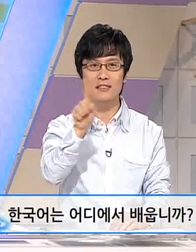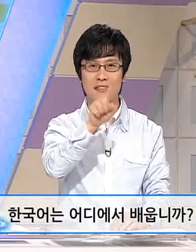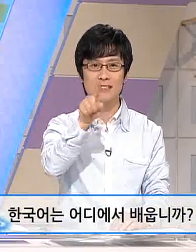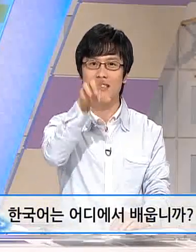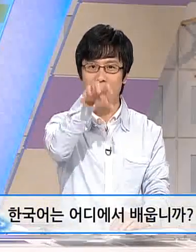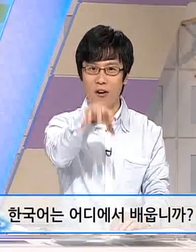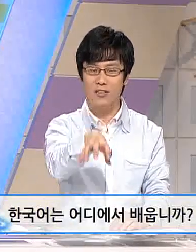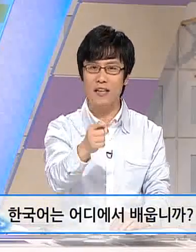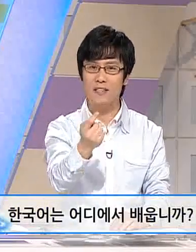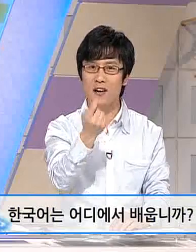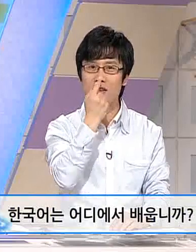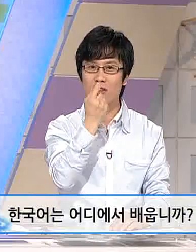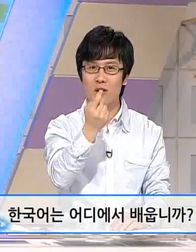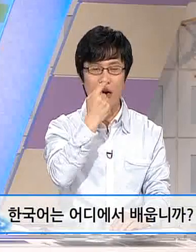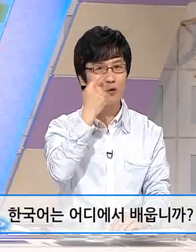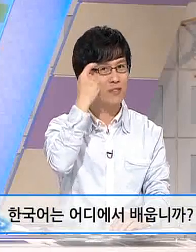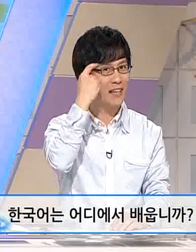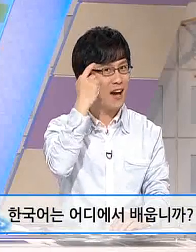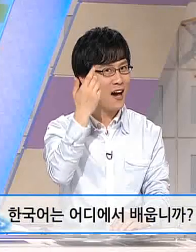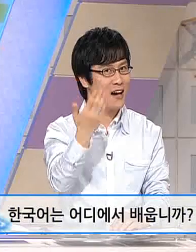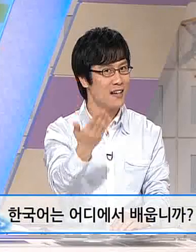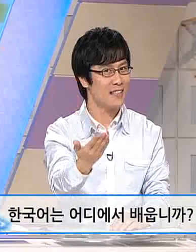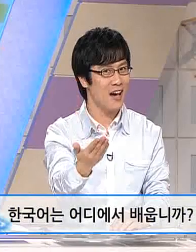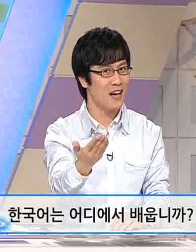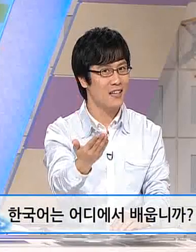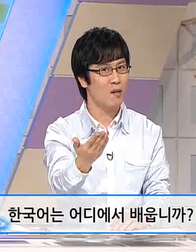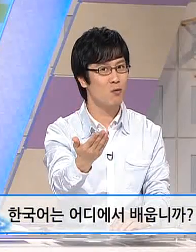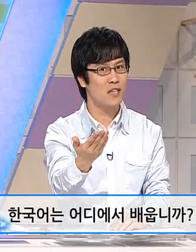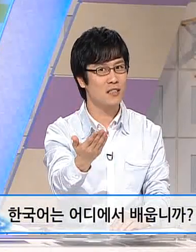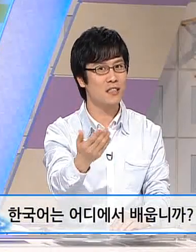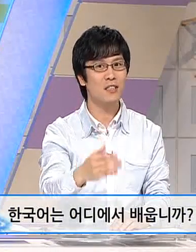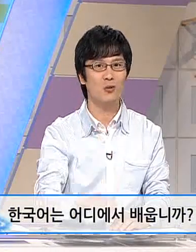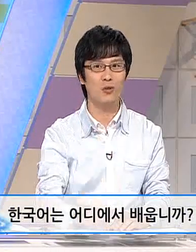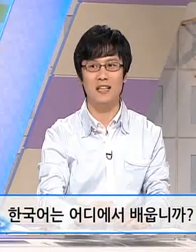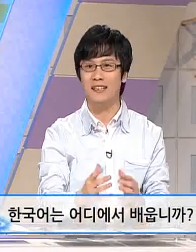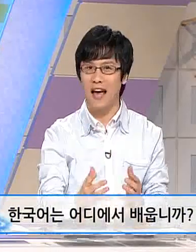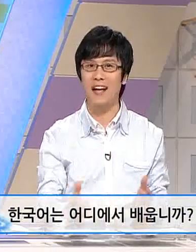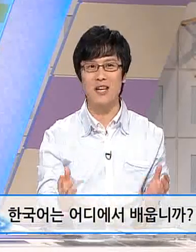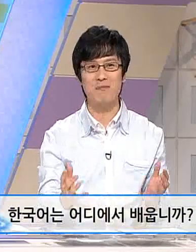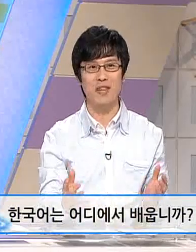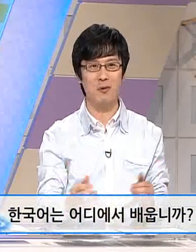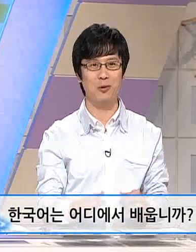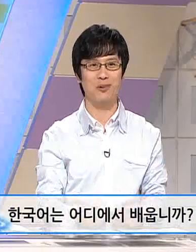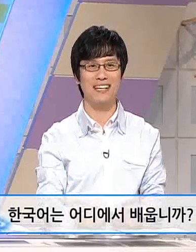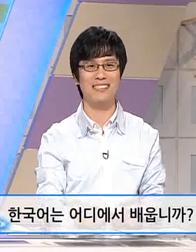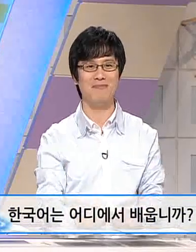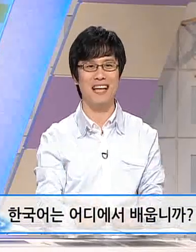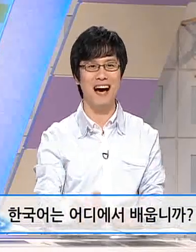어디에서 배웁니까? 자 이 문장을 우리 다 같이 한 번 해보도록 하겠습니다.